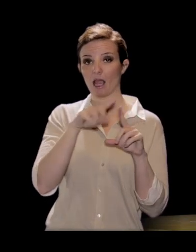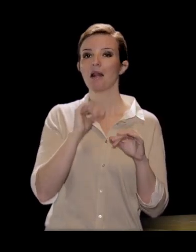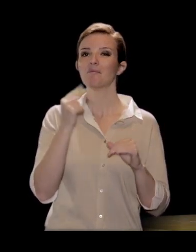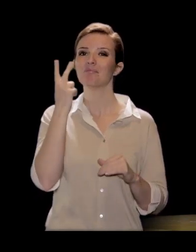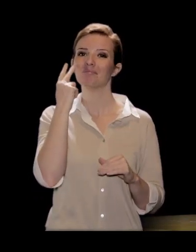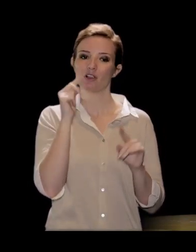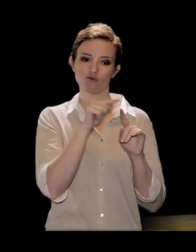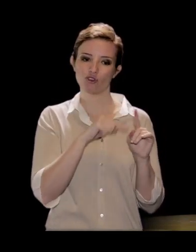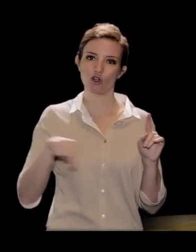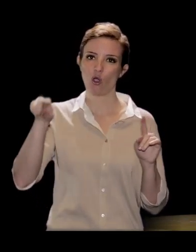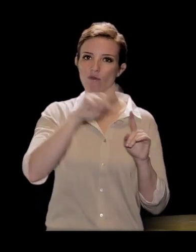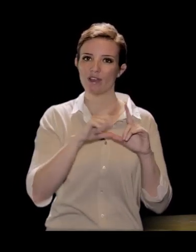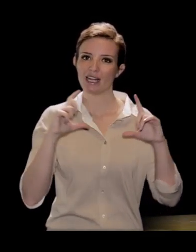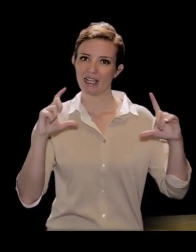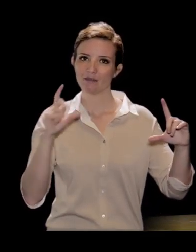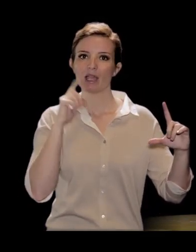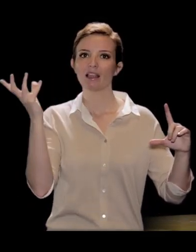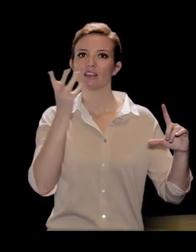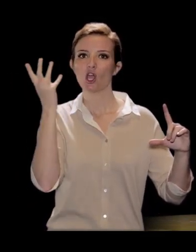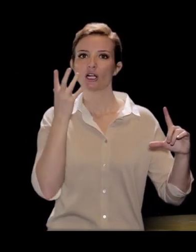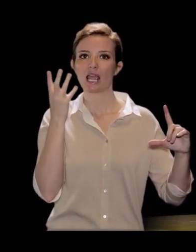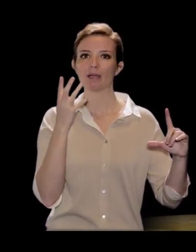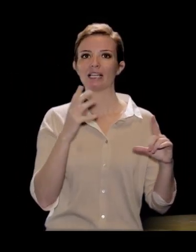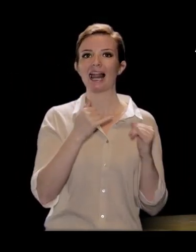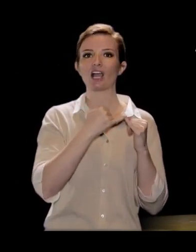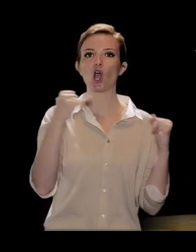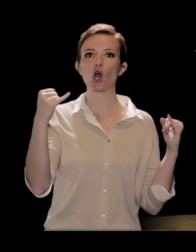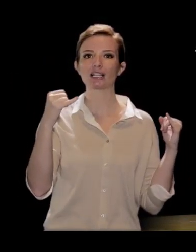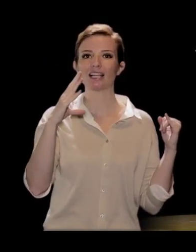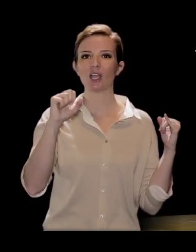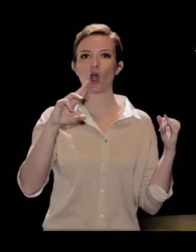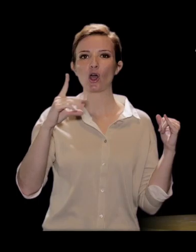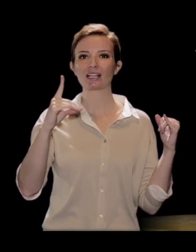nel teorema cosiddetto, il teorema della corda. Prendiamo una corda della circonferenza AB,